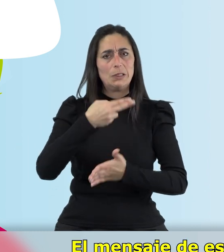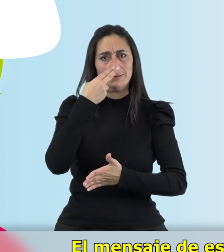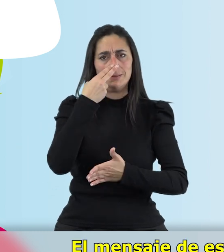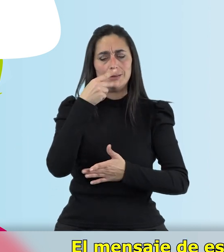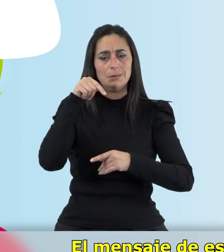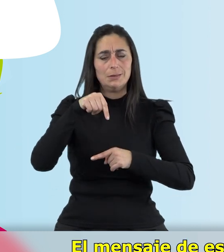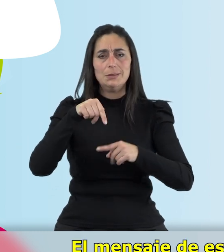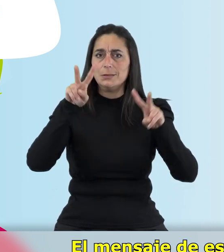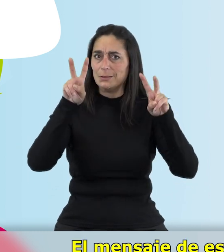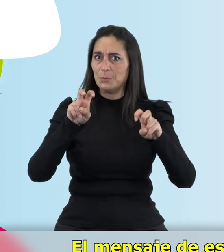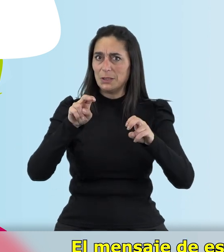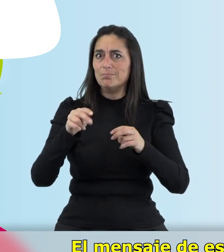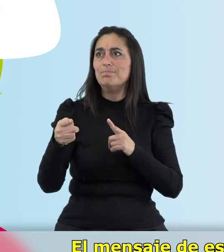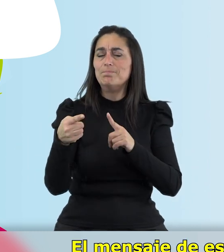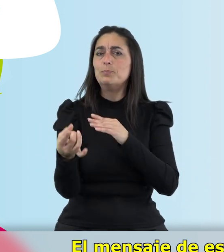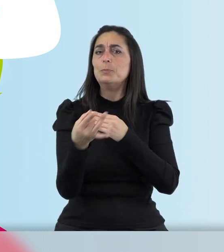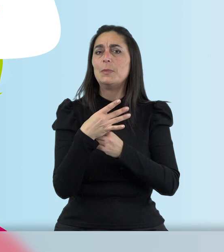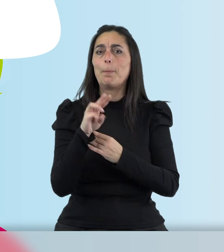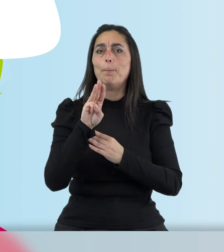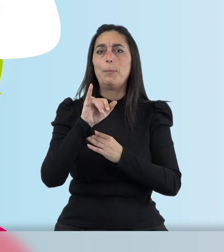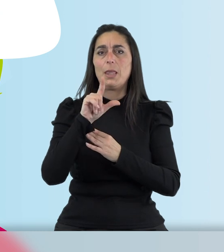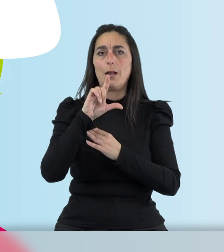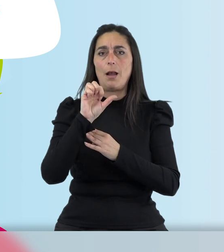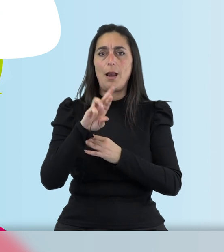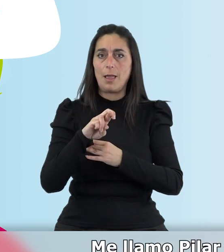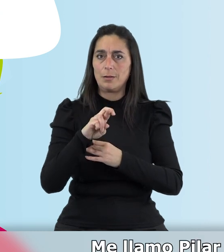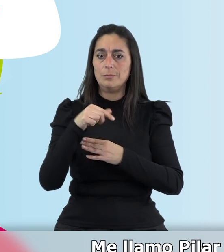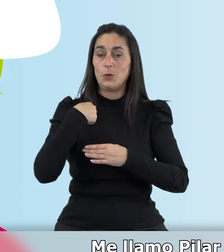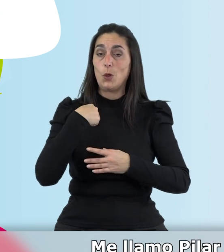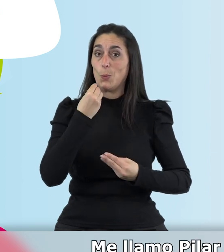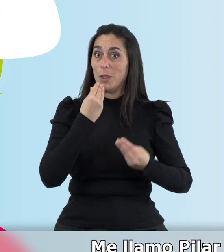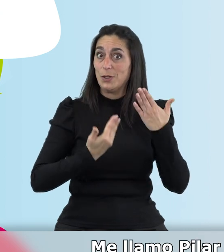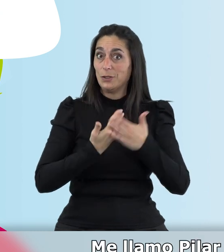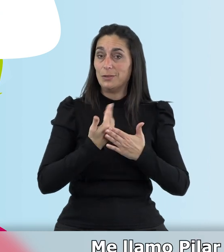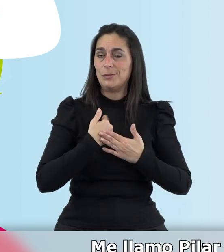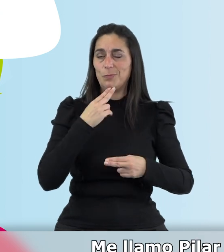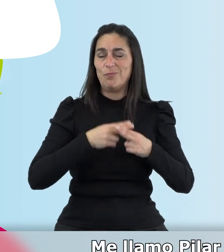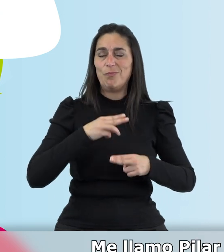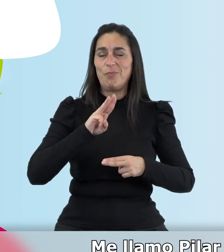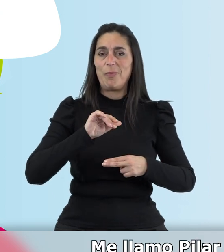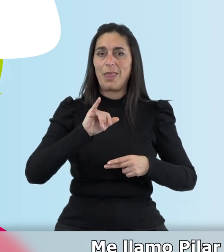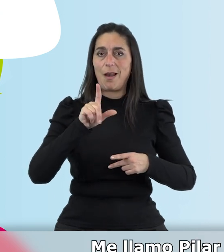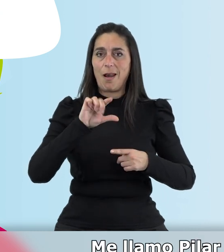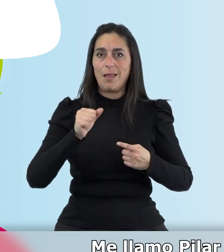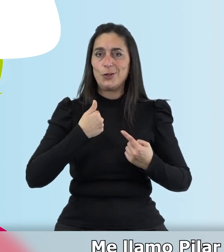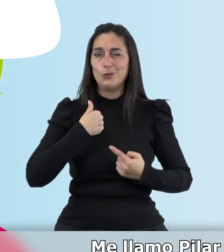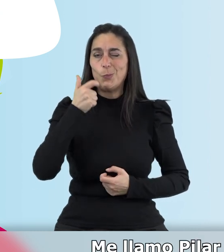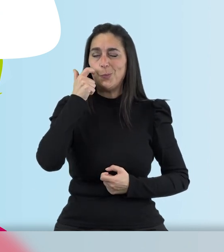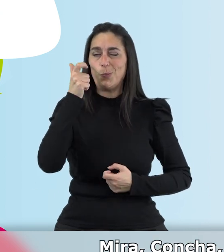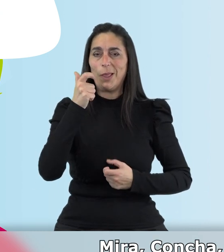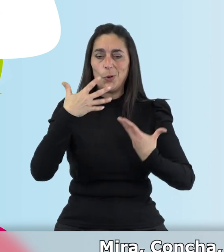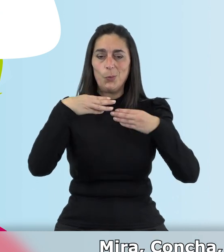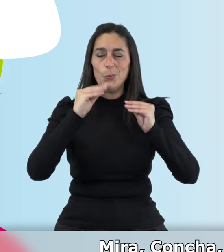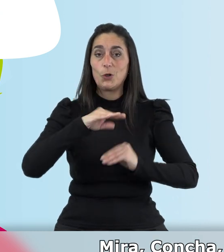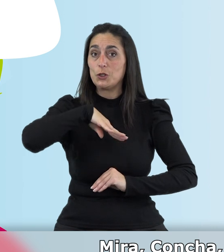mensaje de este episodio nos lo ha dejado Pilar. Hola, buenos días. Me llamo Pilar Gonzalo. Soy de Medina de Pomar,